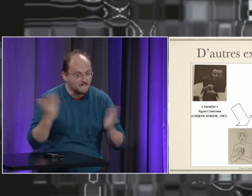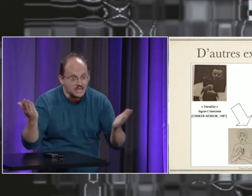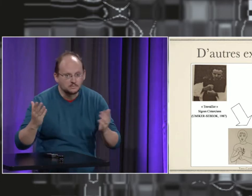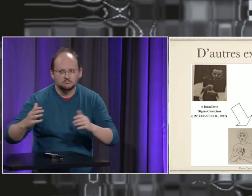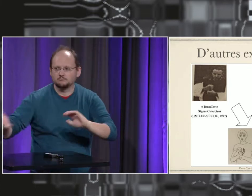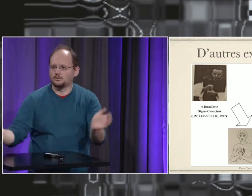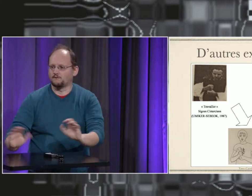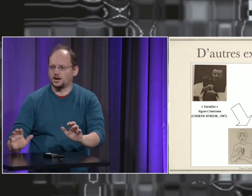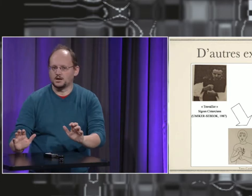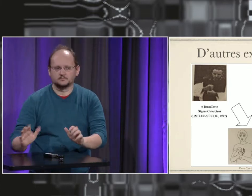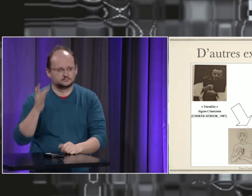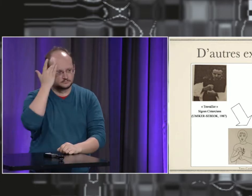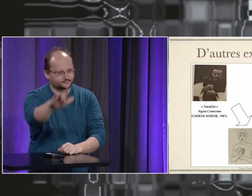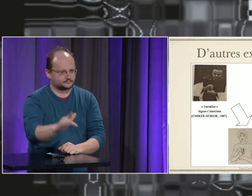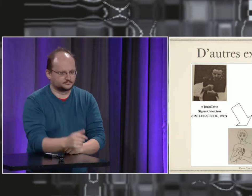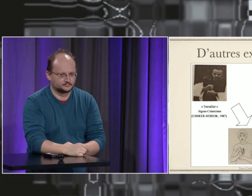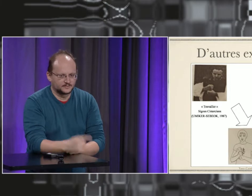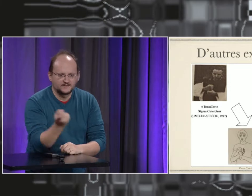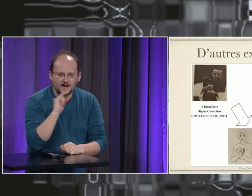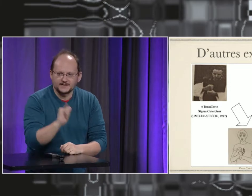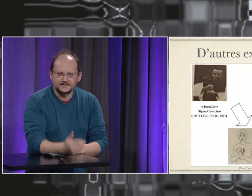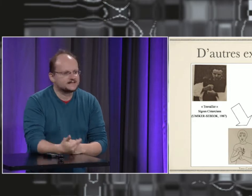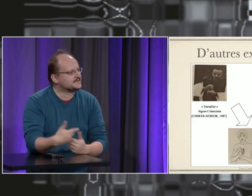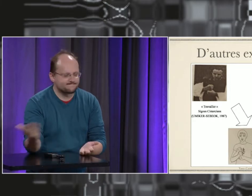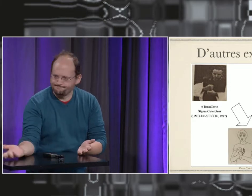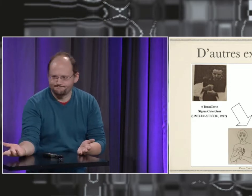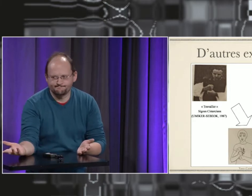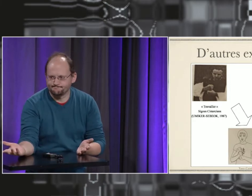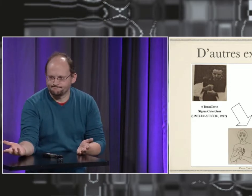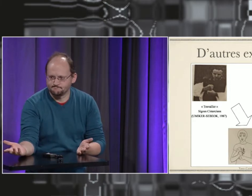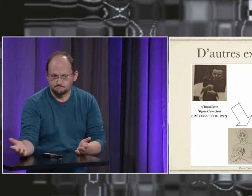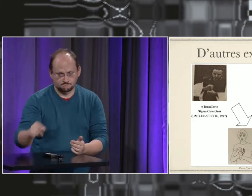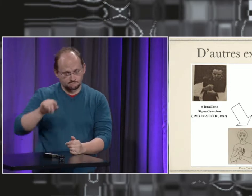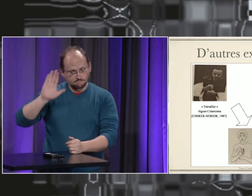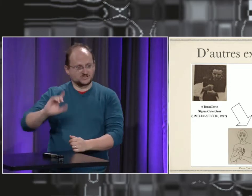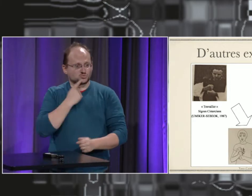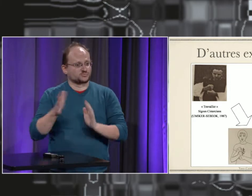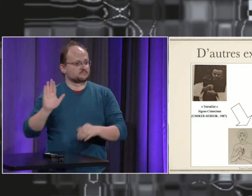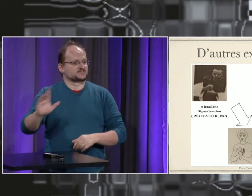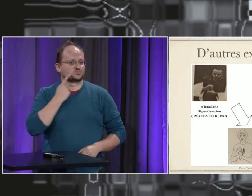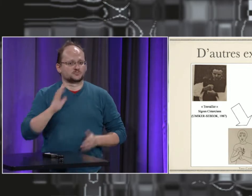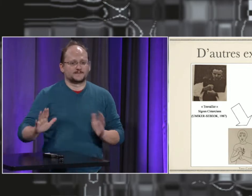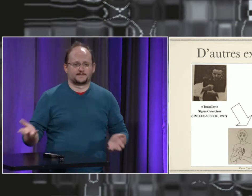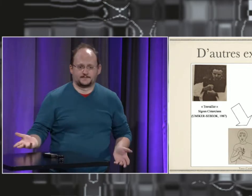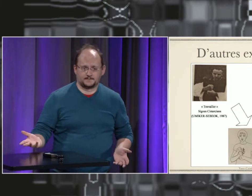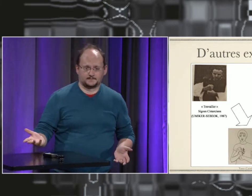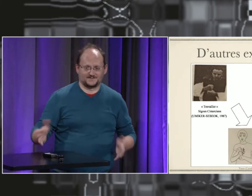signe monastique. Mais ce travail-là, je ne sais pas trouver l'origine. Peut-être que c'est un signe vraiment